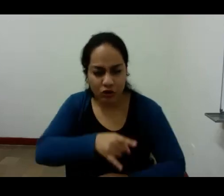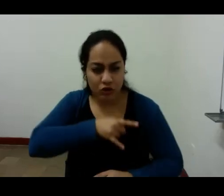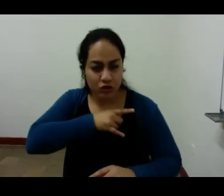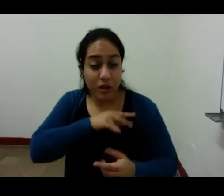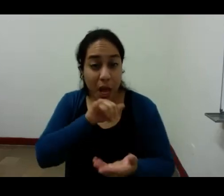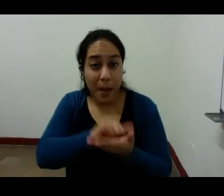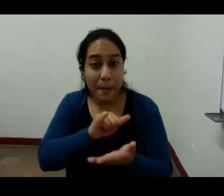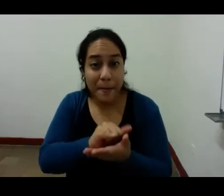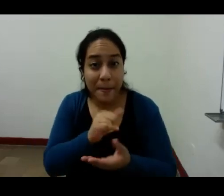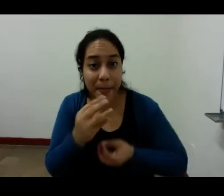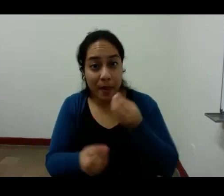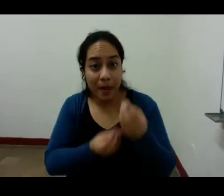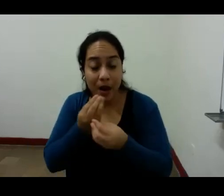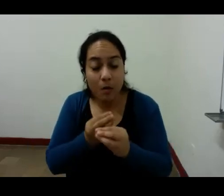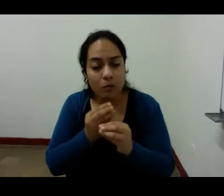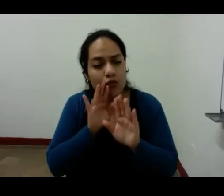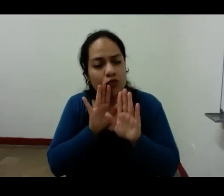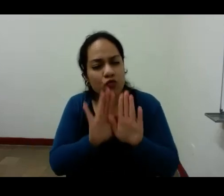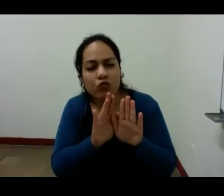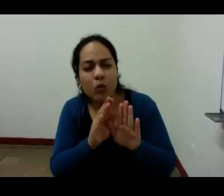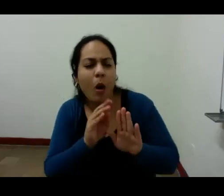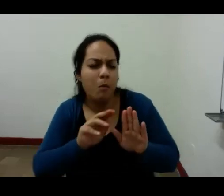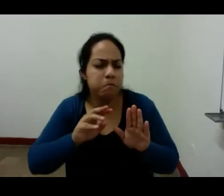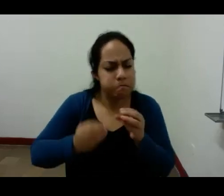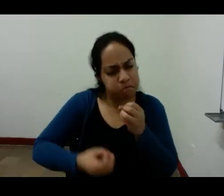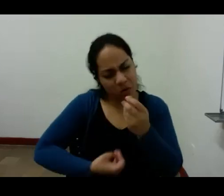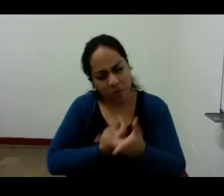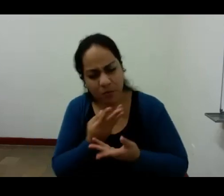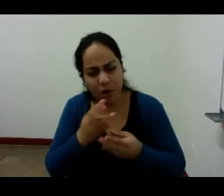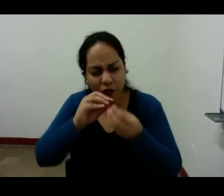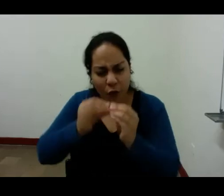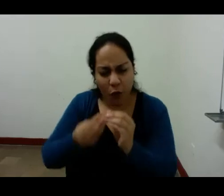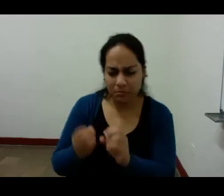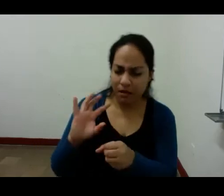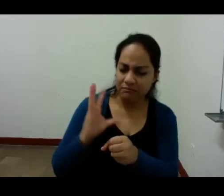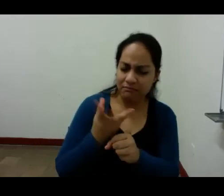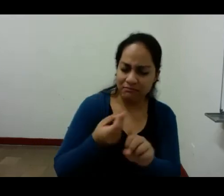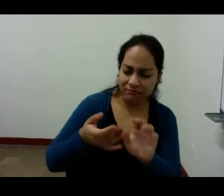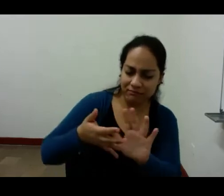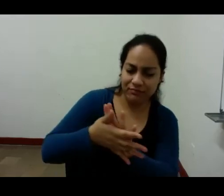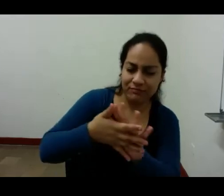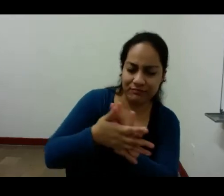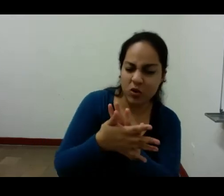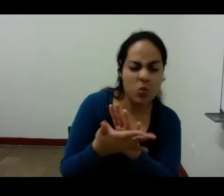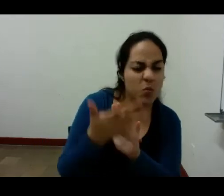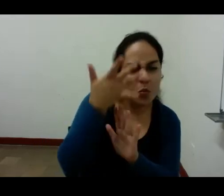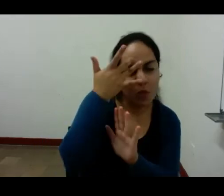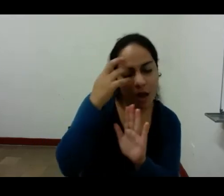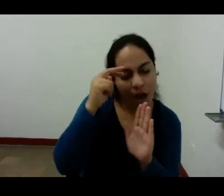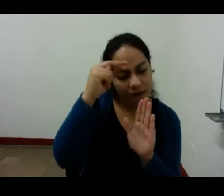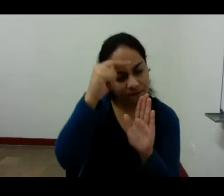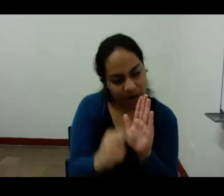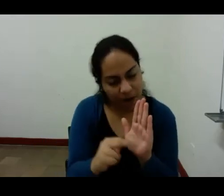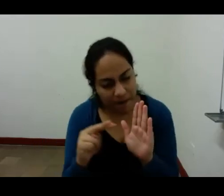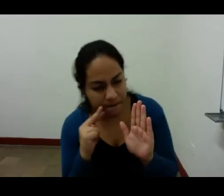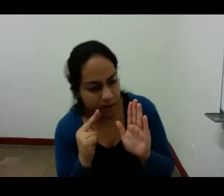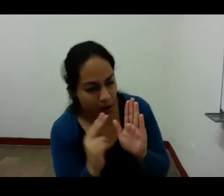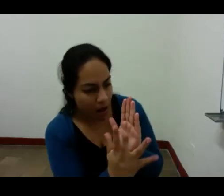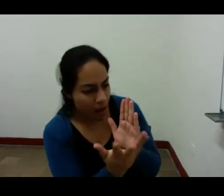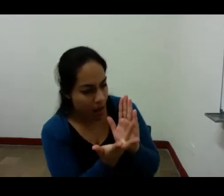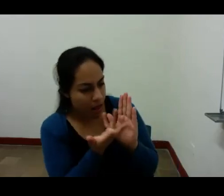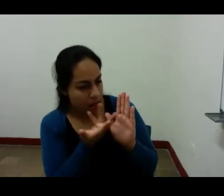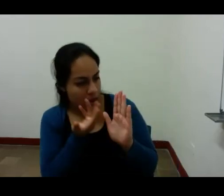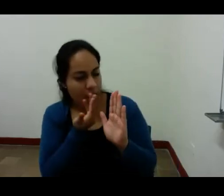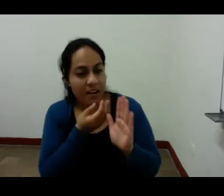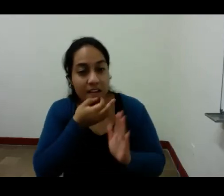un yo distinto para expresar su novedad o su contenido Bernardo Suárez